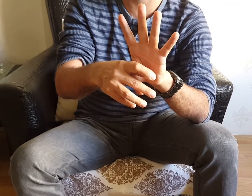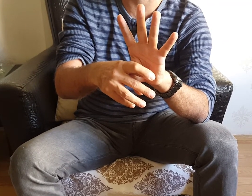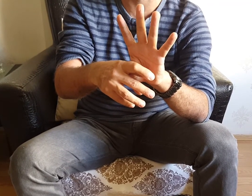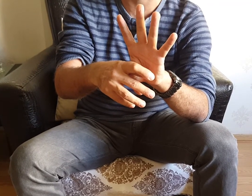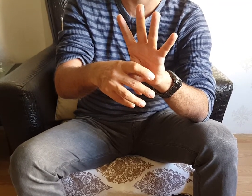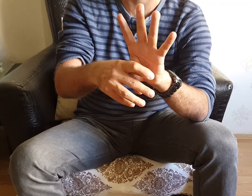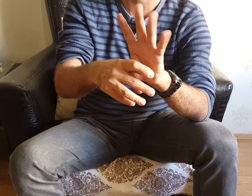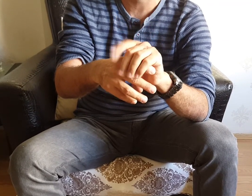olmuş oluyor.